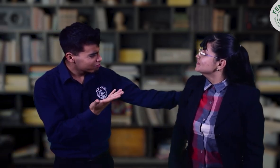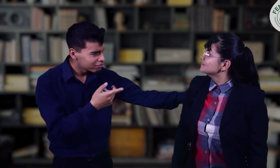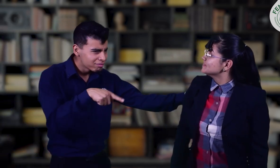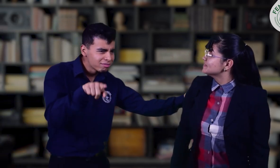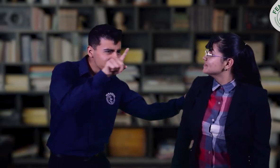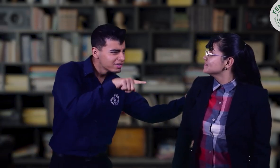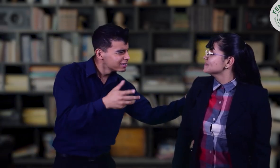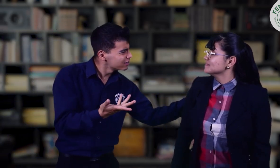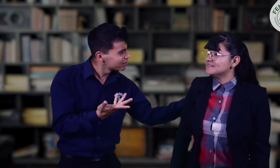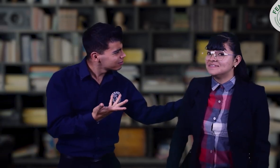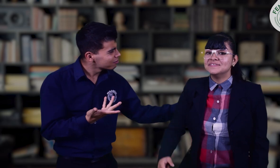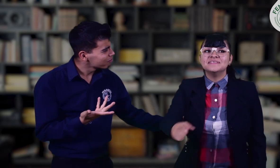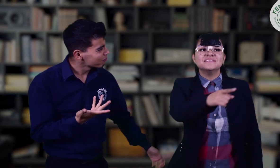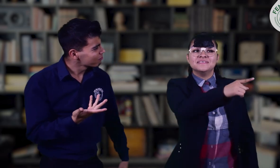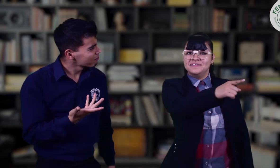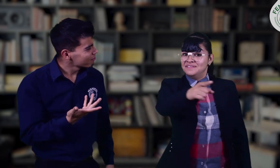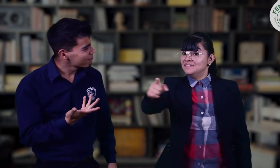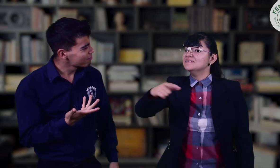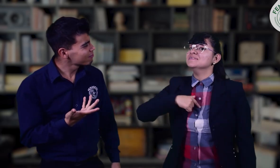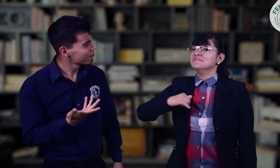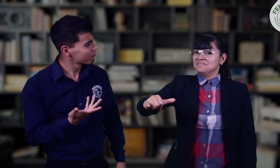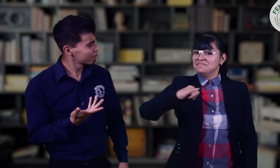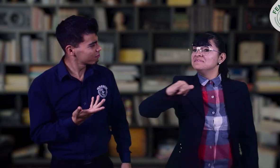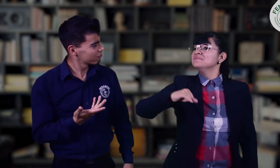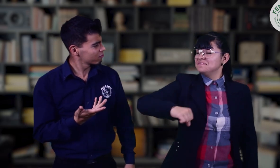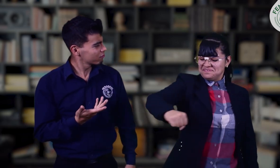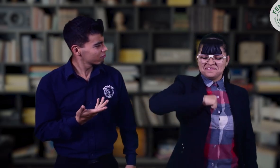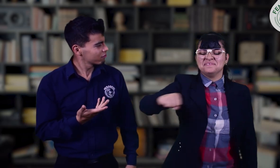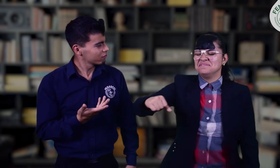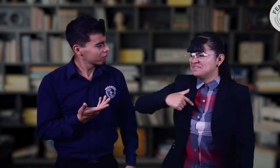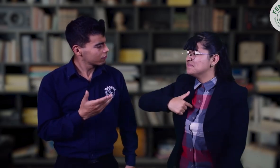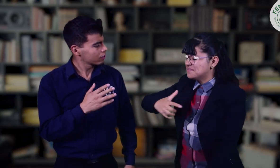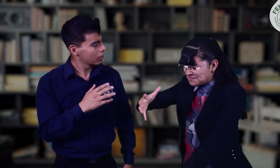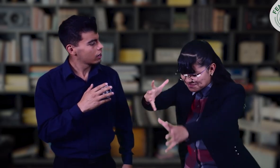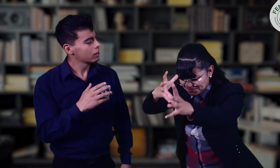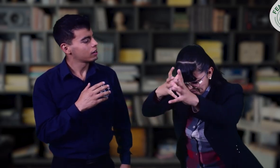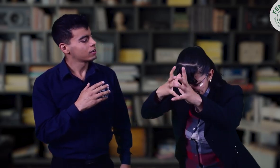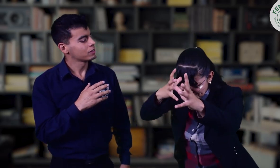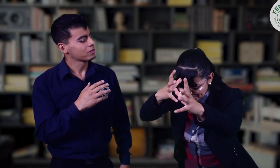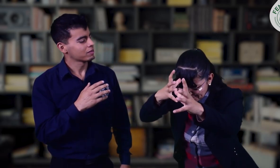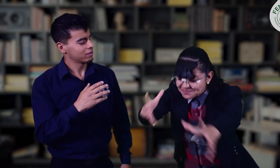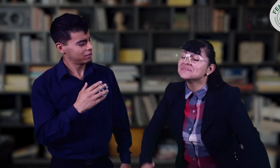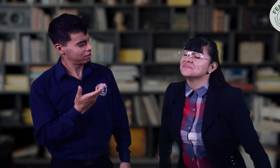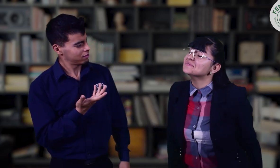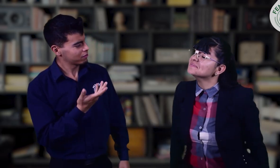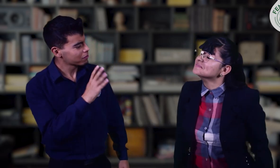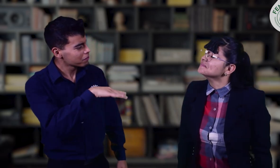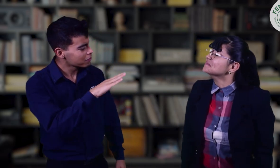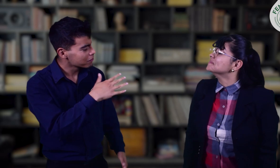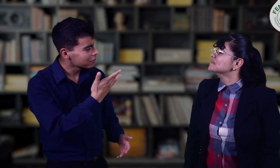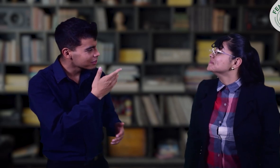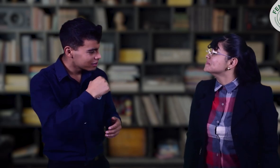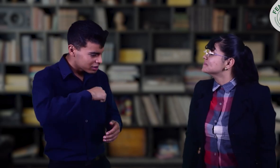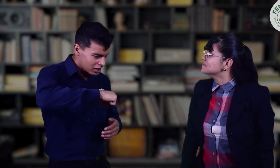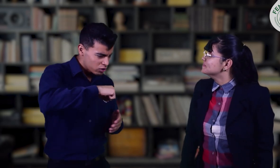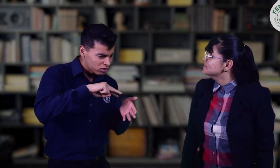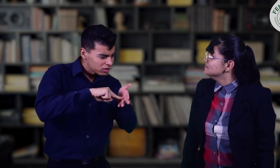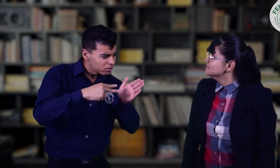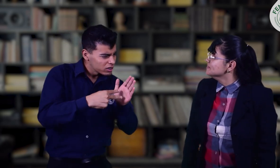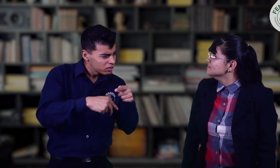Hola, ¿qué es todo esto? Son los derechos, y de eso sé muchísimo. Entonces, ¿qué son